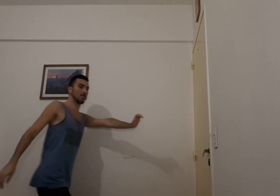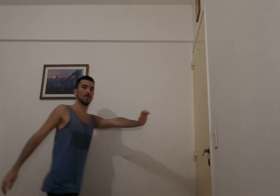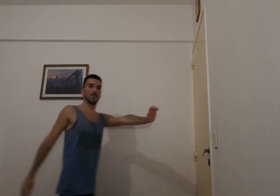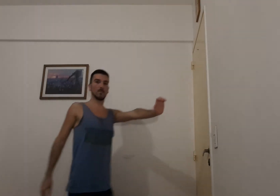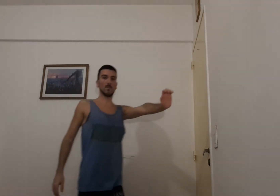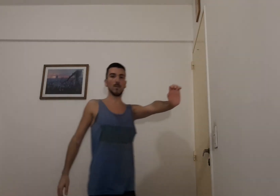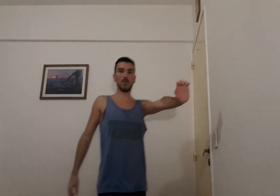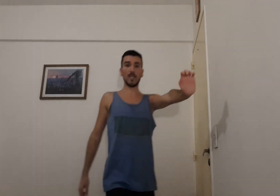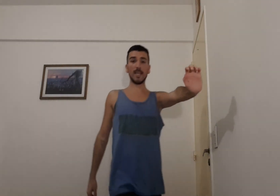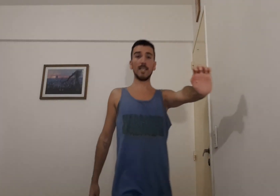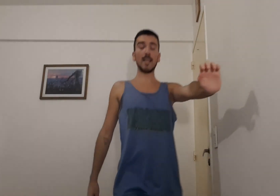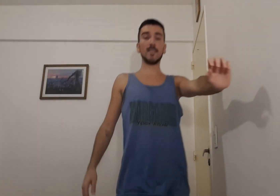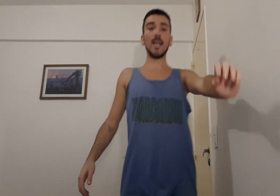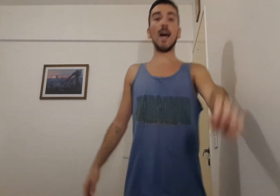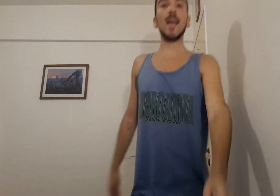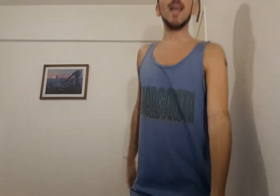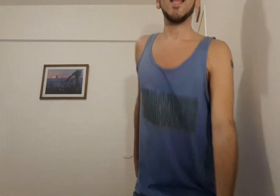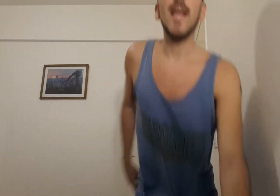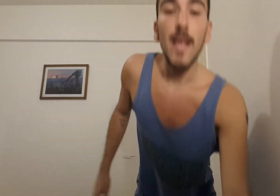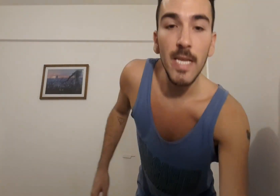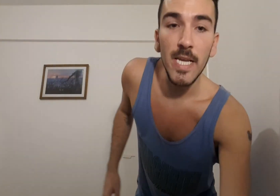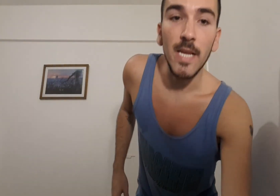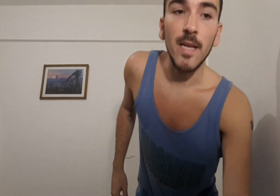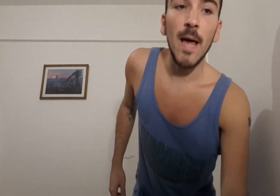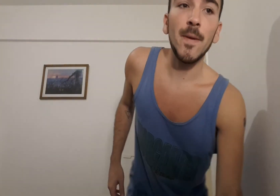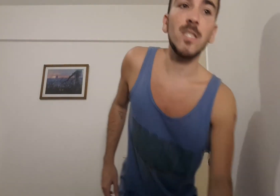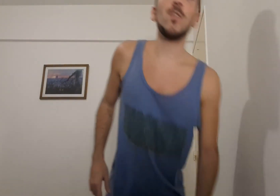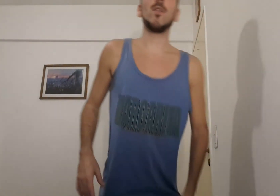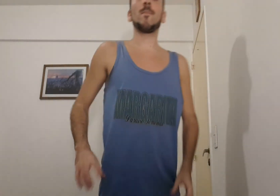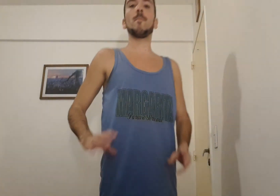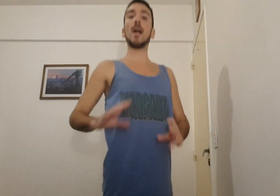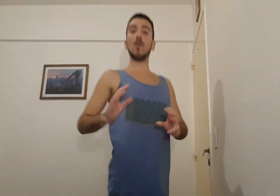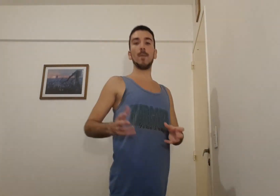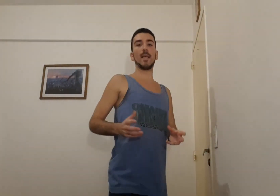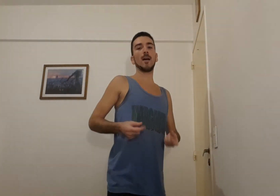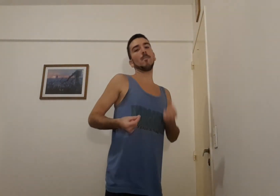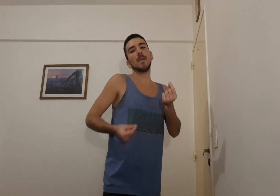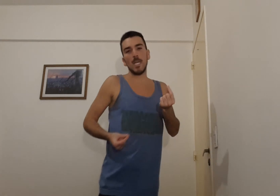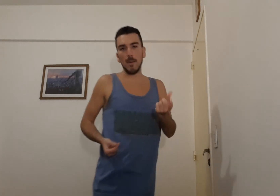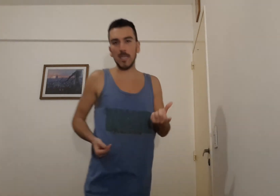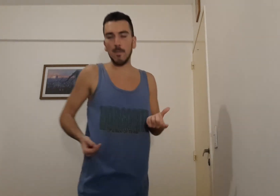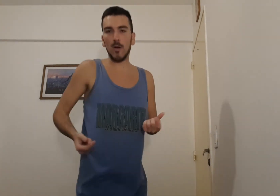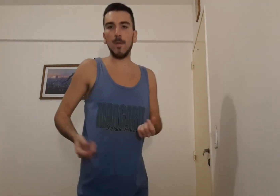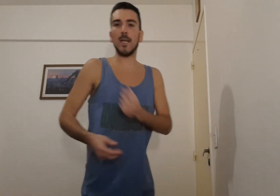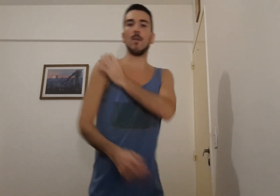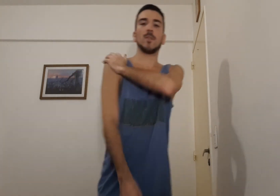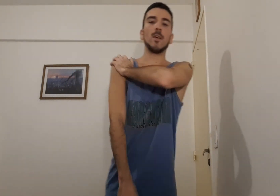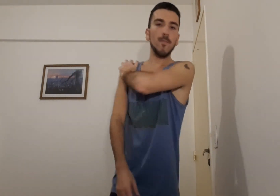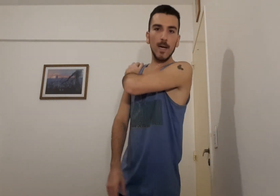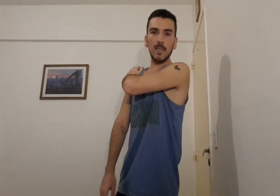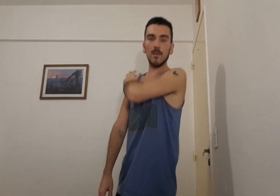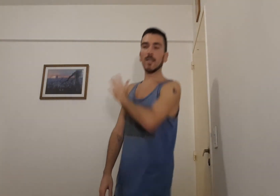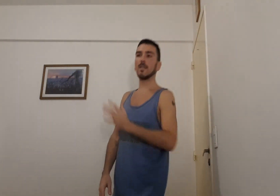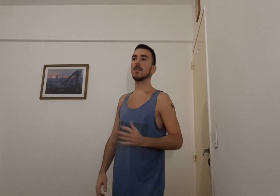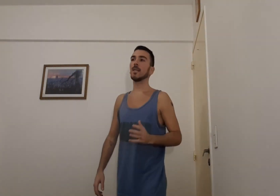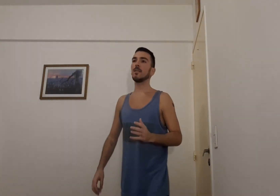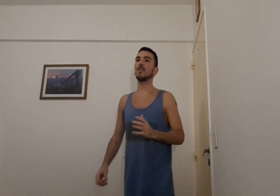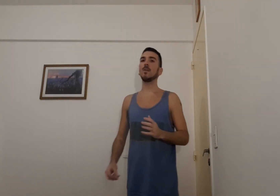con esa distancia. Y la versión más compleja, mínimamente más compleja, porque es bastante fácil este ejercicio,